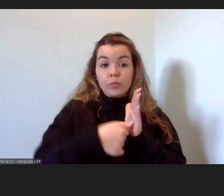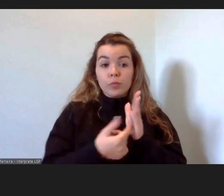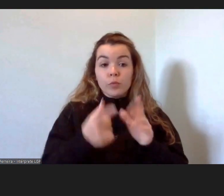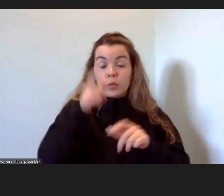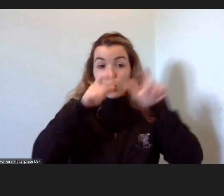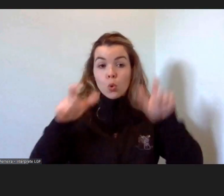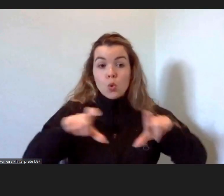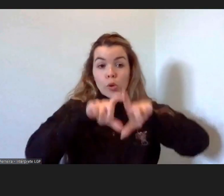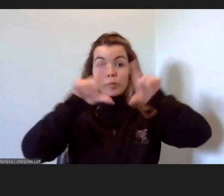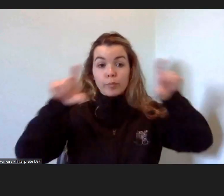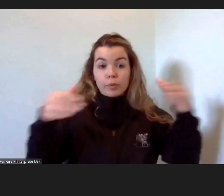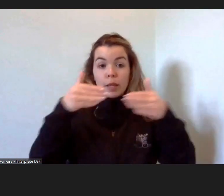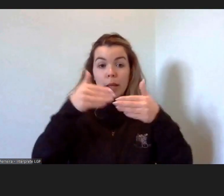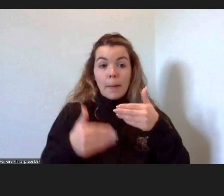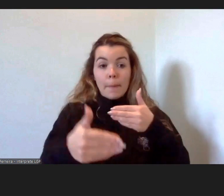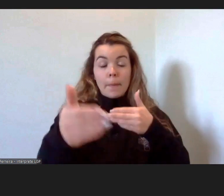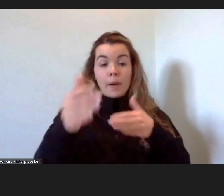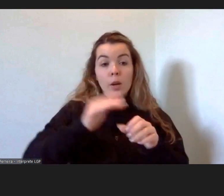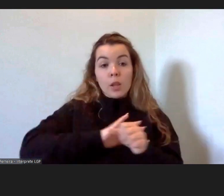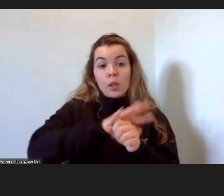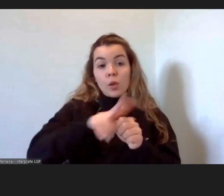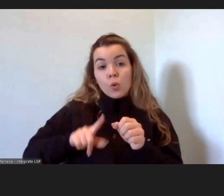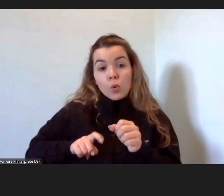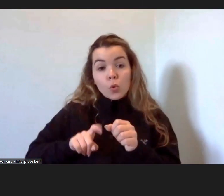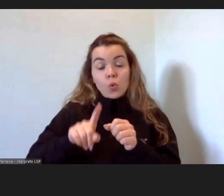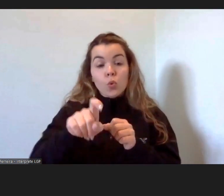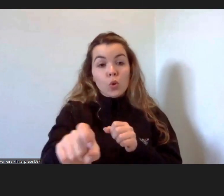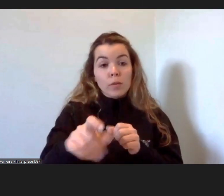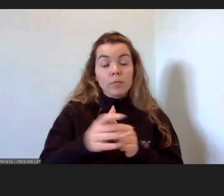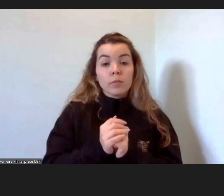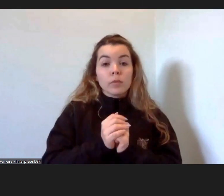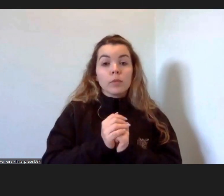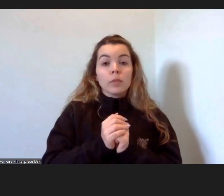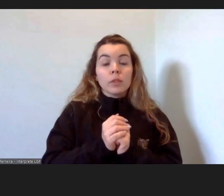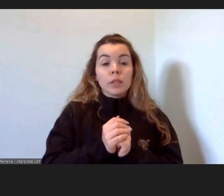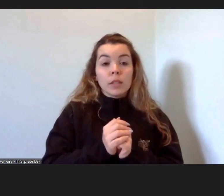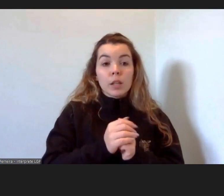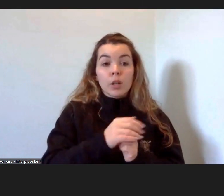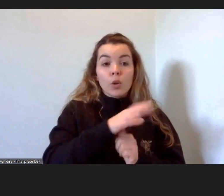depois da pandemia, em que a partir de um método do Canadá